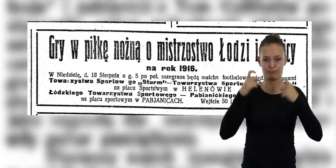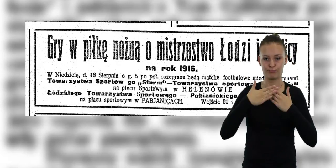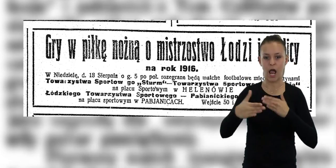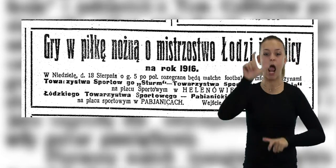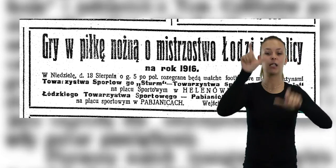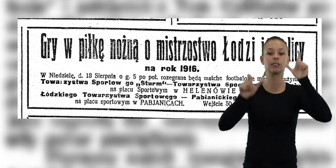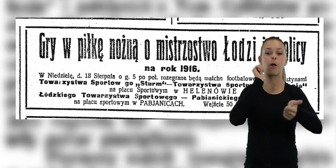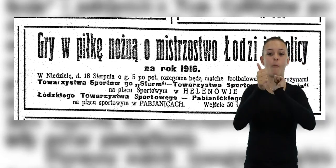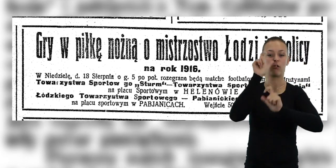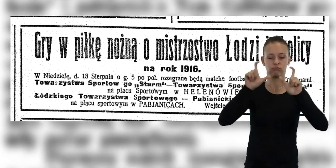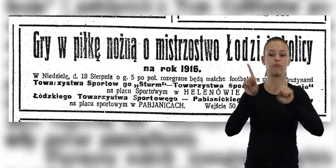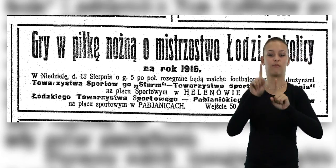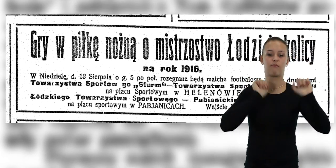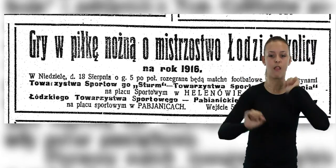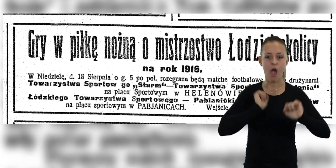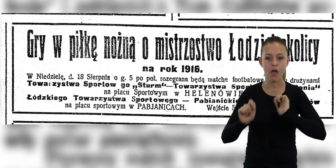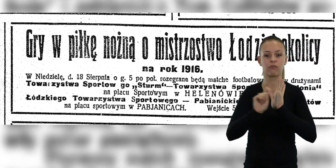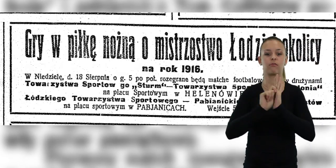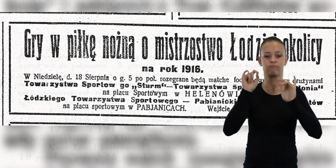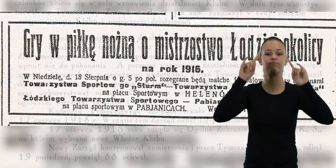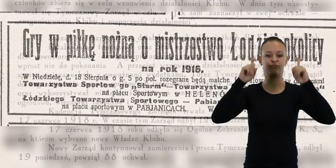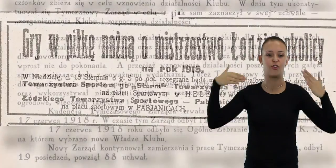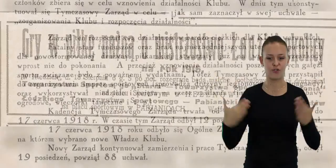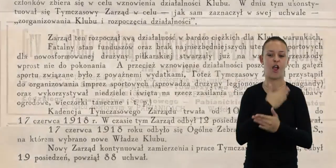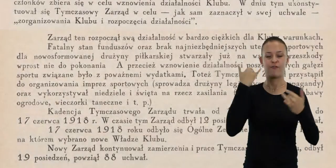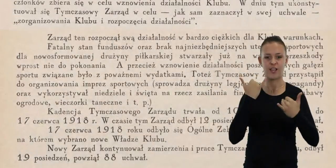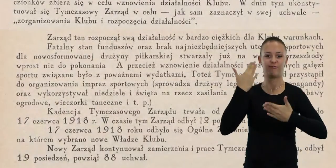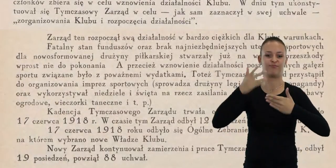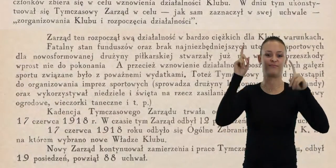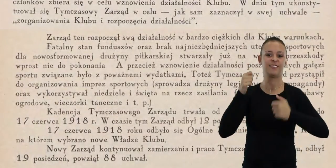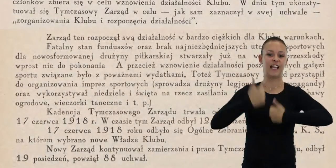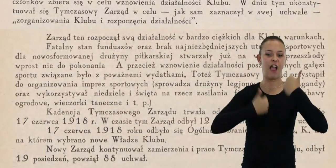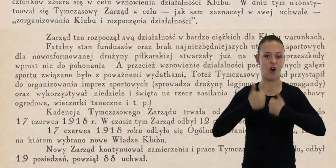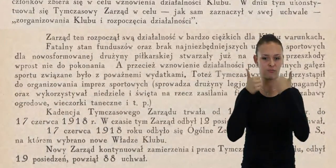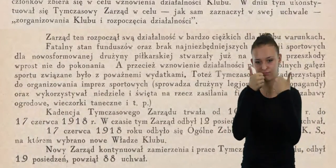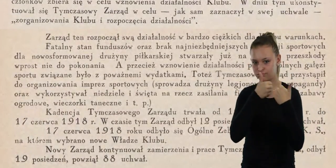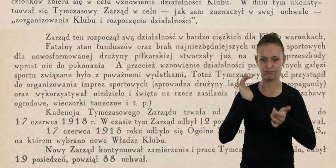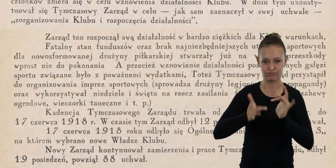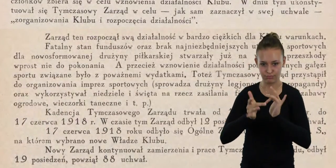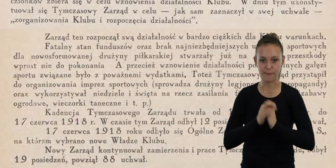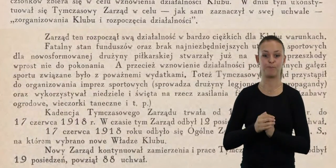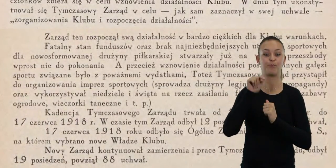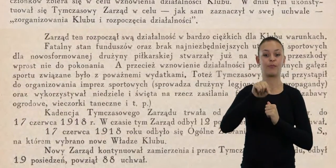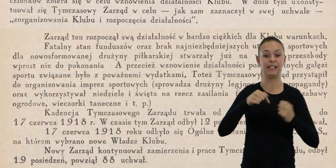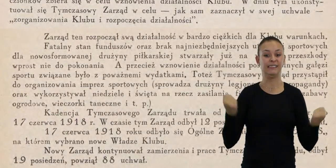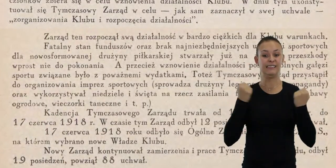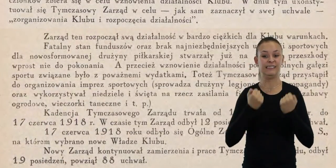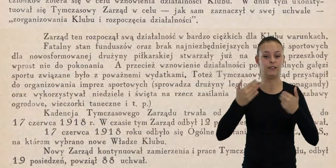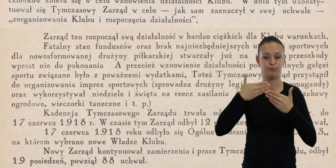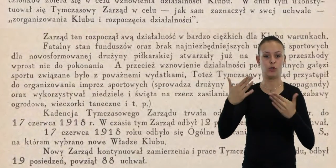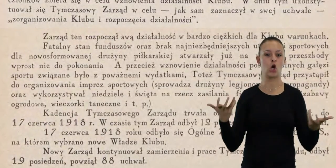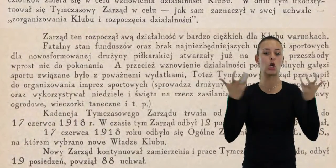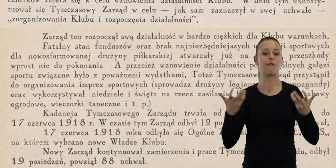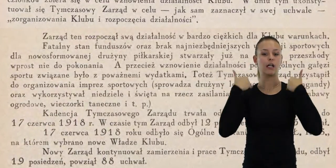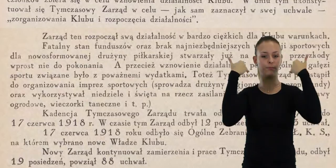treningi i zaczęto ponownie organizować zawody. Wzmożoną aktywność przejawiały stowarzyszenia gimnastyczne,